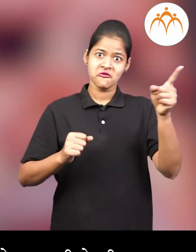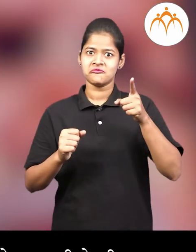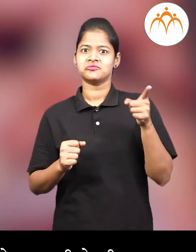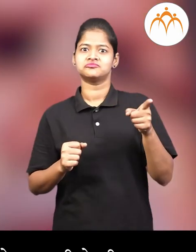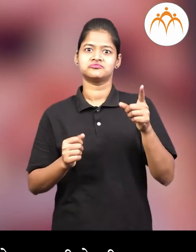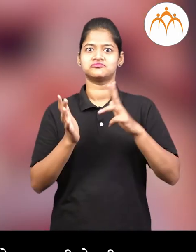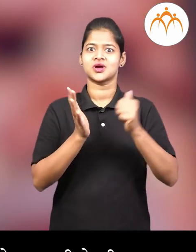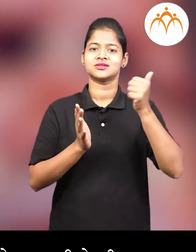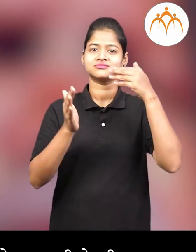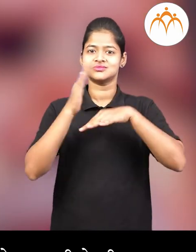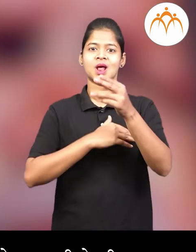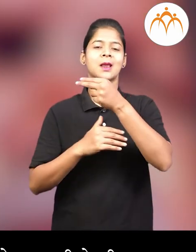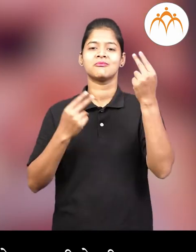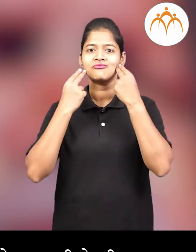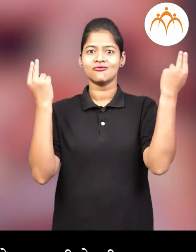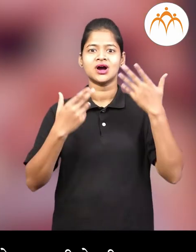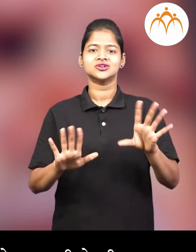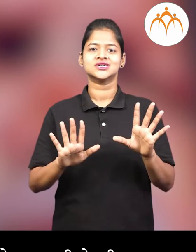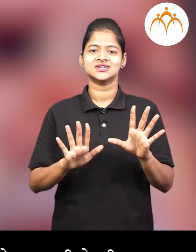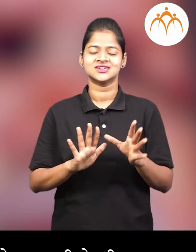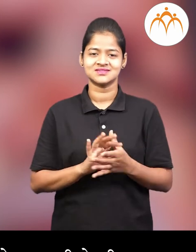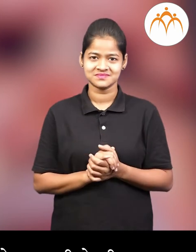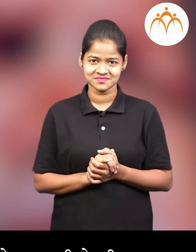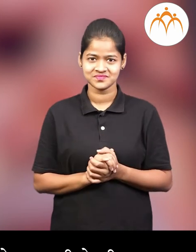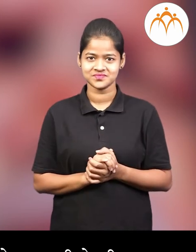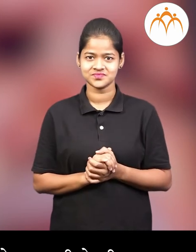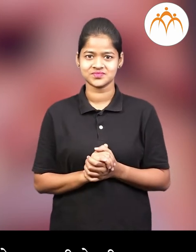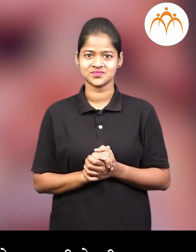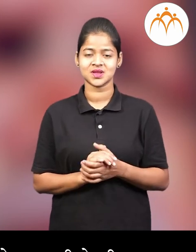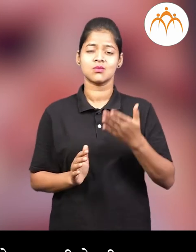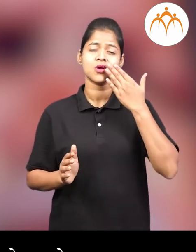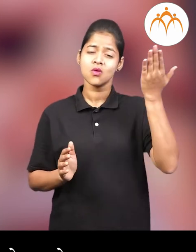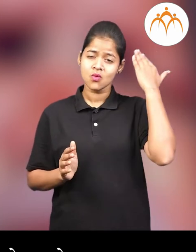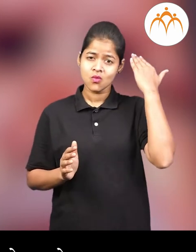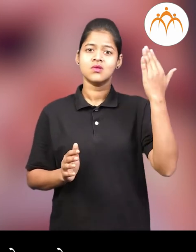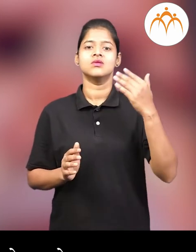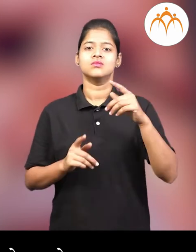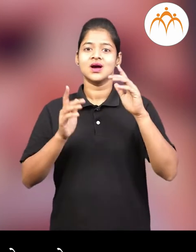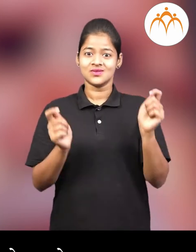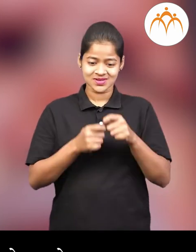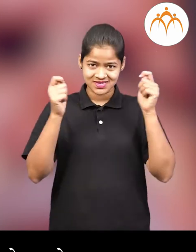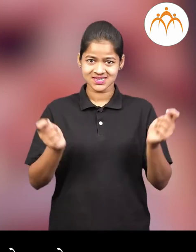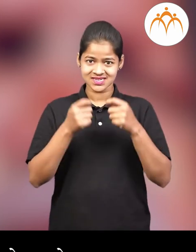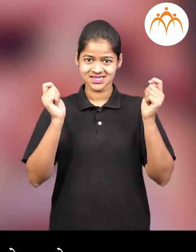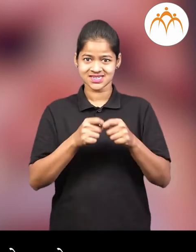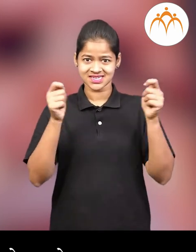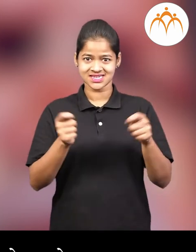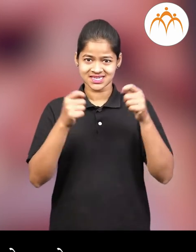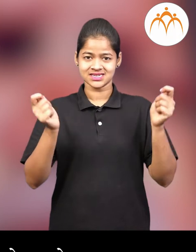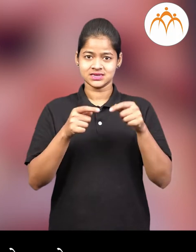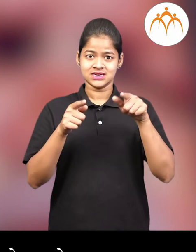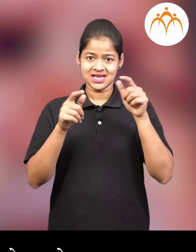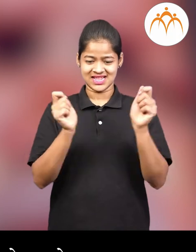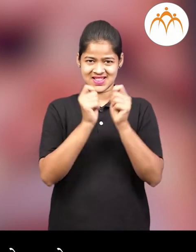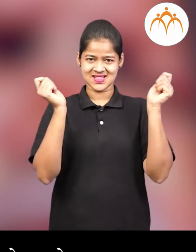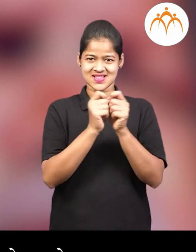संत गाडगे महराजाननी किर्टनान द्वारे लोक जा गुरुती केली त्यान्चा कामा मुले ते थोर संत